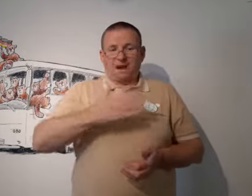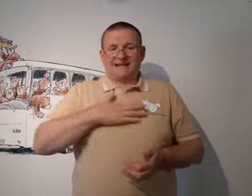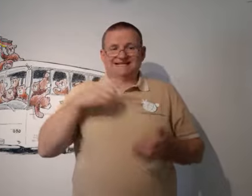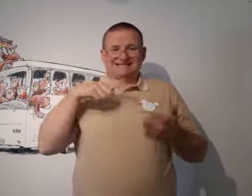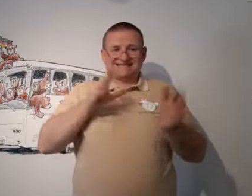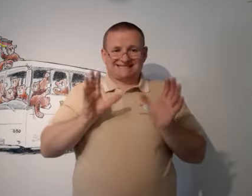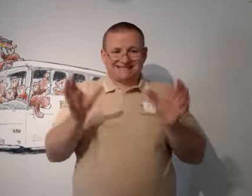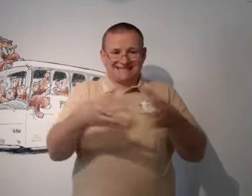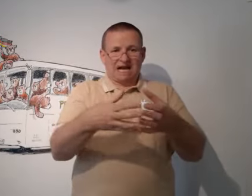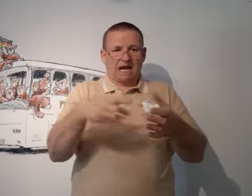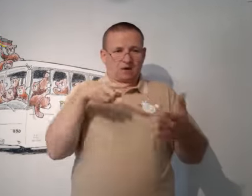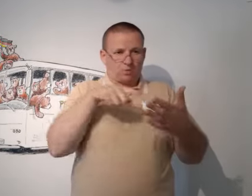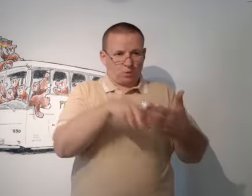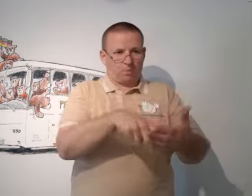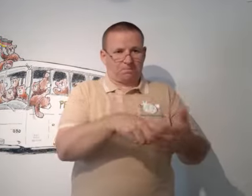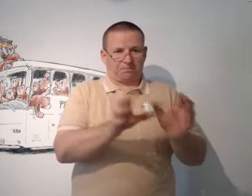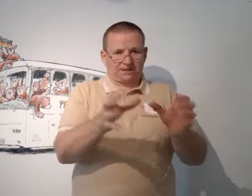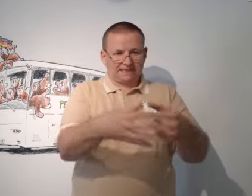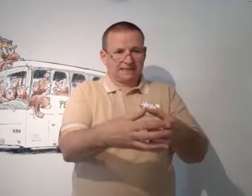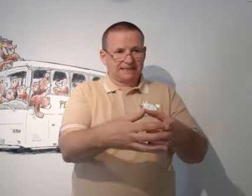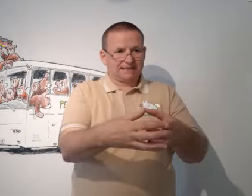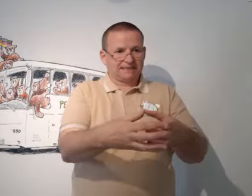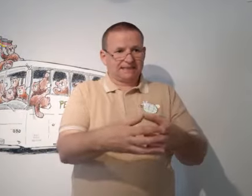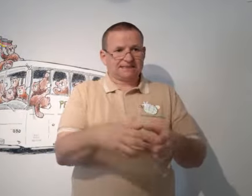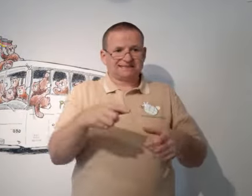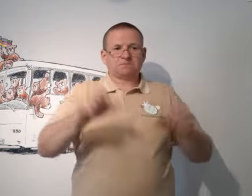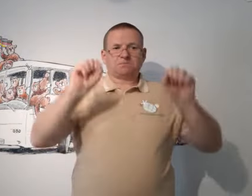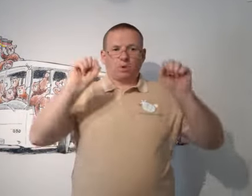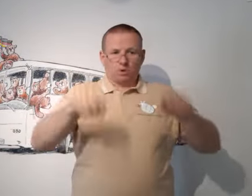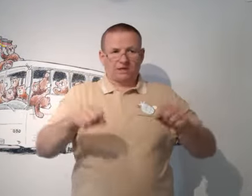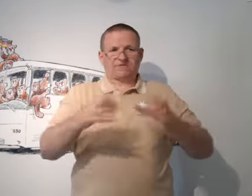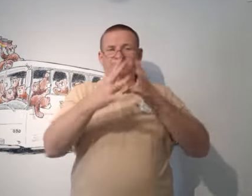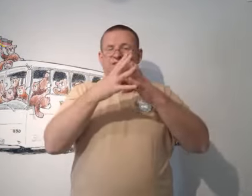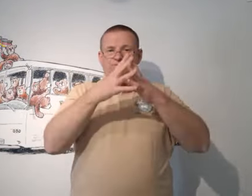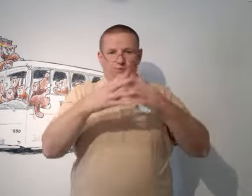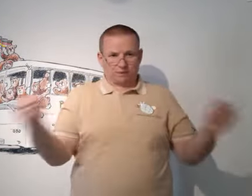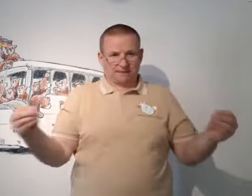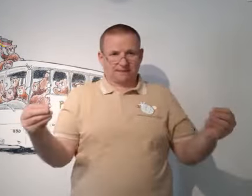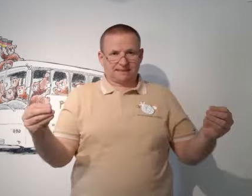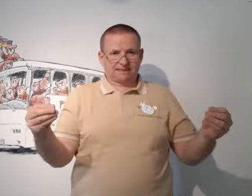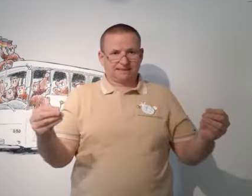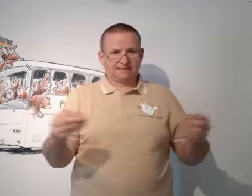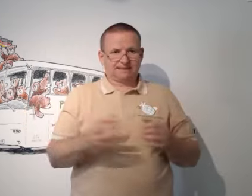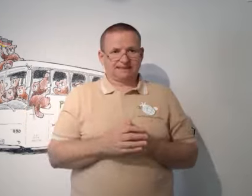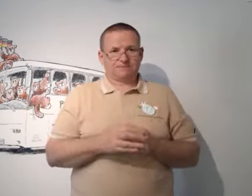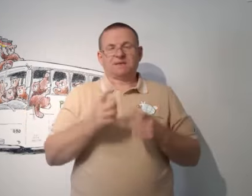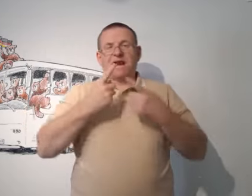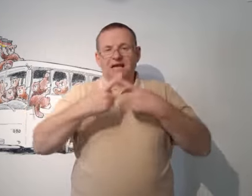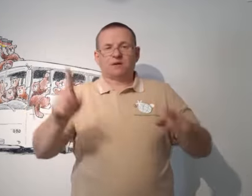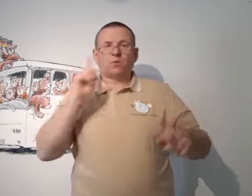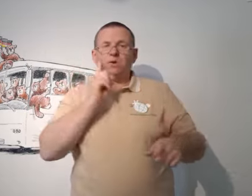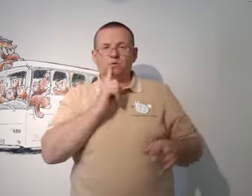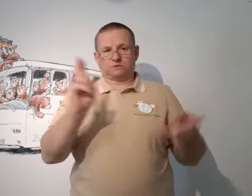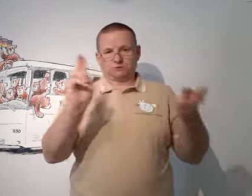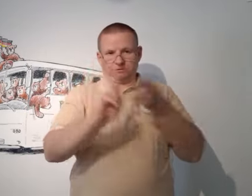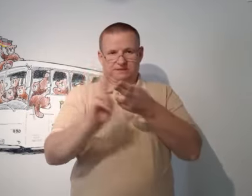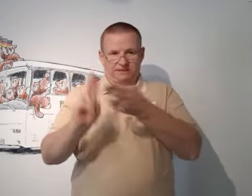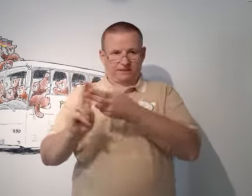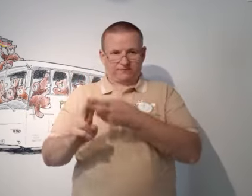und meine Zielgruppe, also meine gehörlosen Kunden haben keine Möglichkeit mehr, sich mit